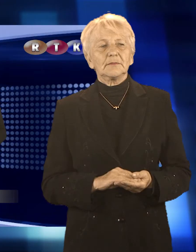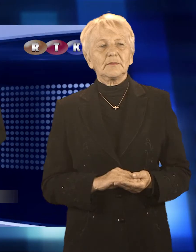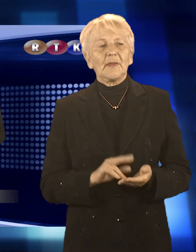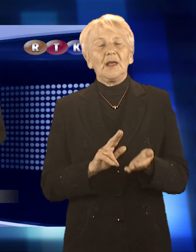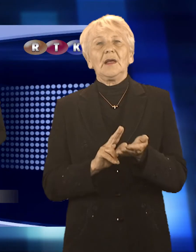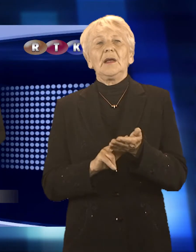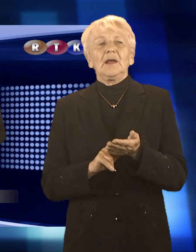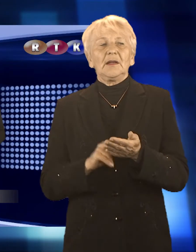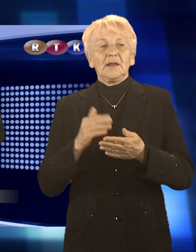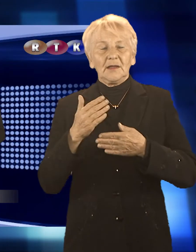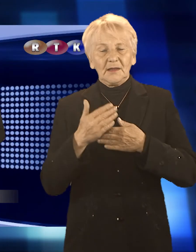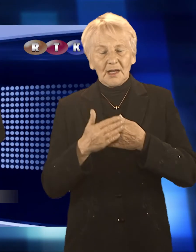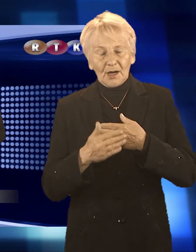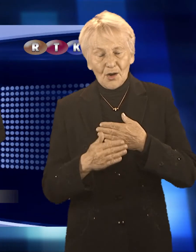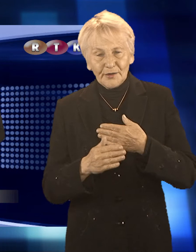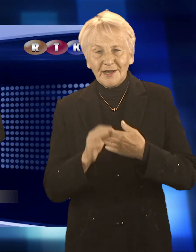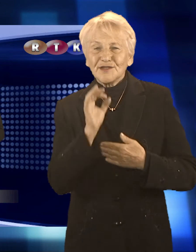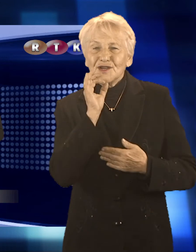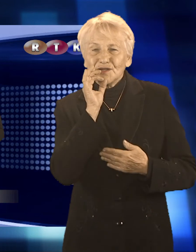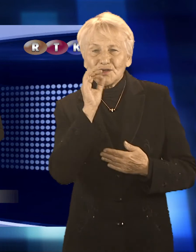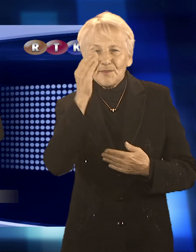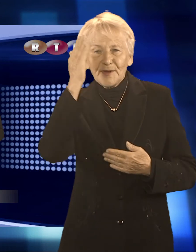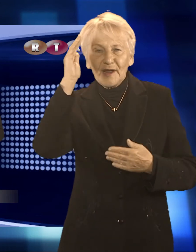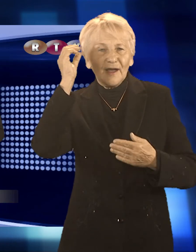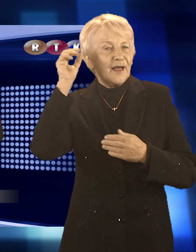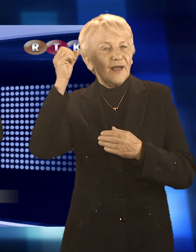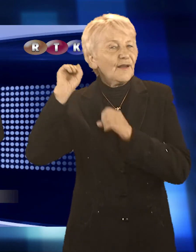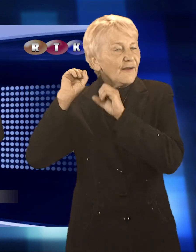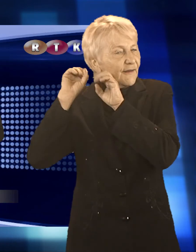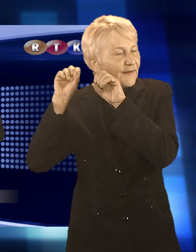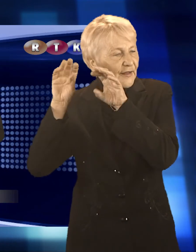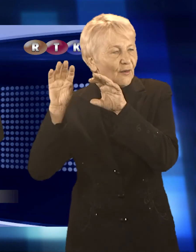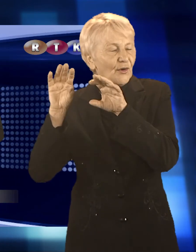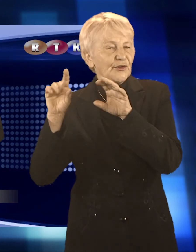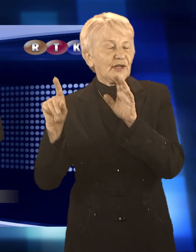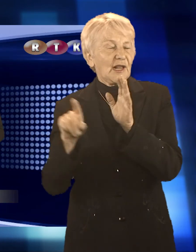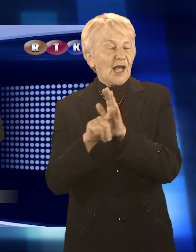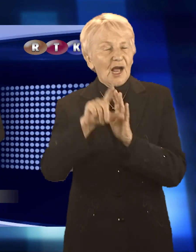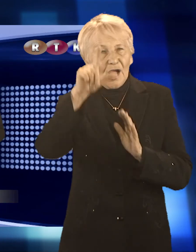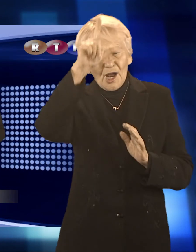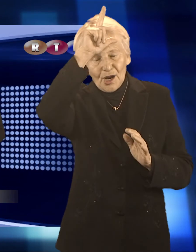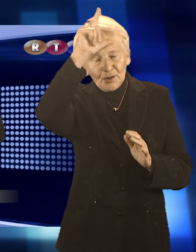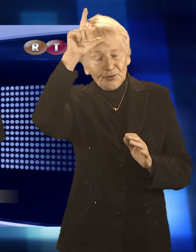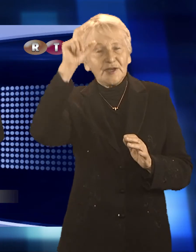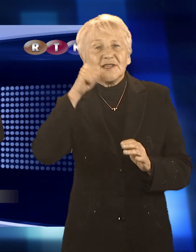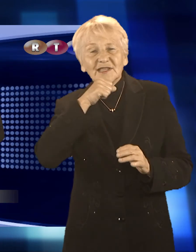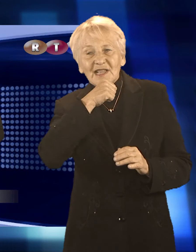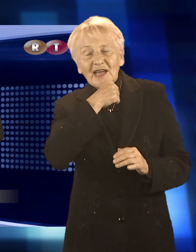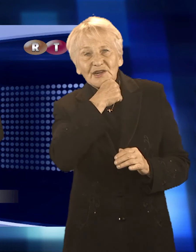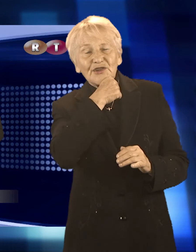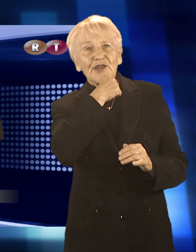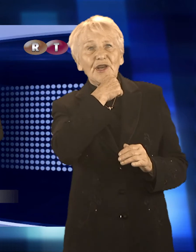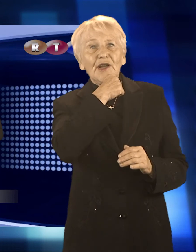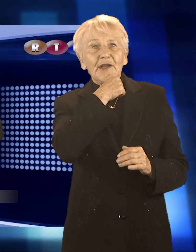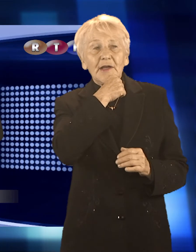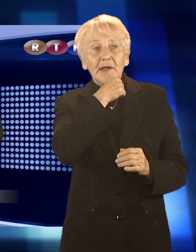A na koniec dobre wiadomości ze starostwa dla seniorów z powiatu raciborskiego. Już wkrótce korzystając z PKS-u